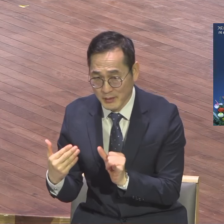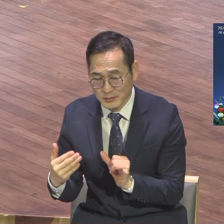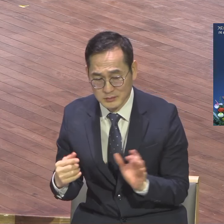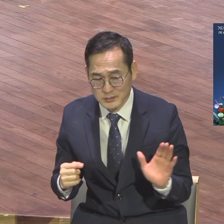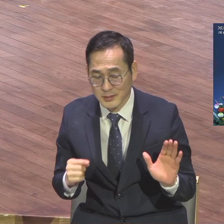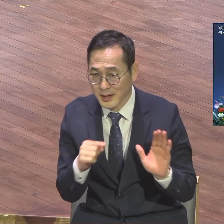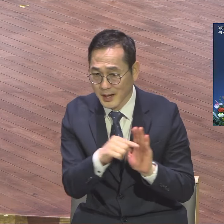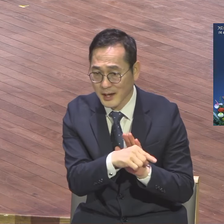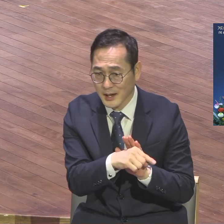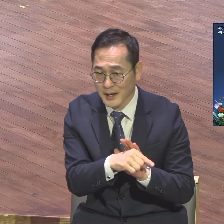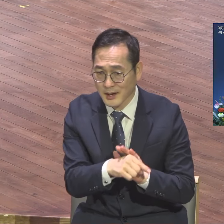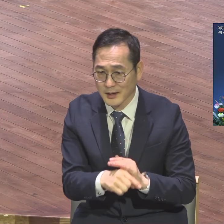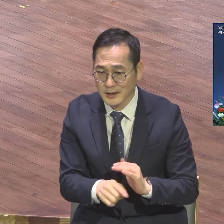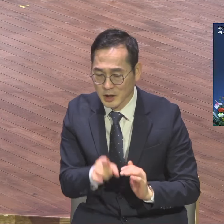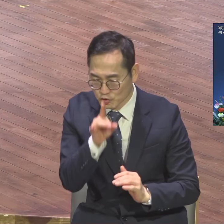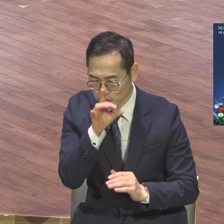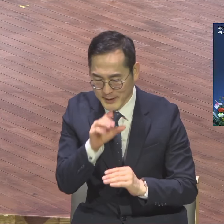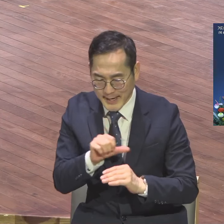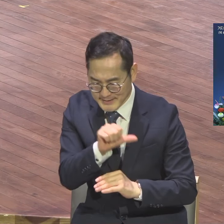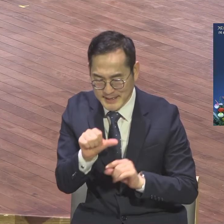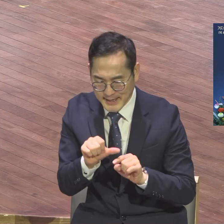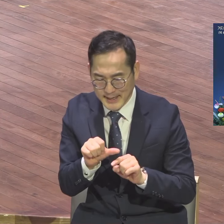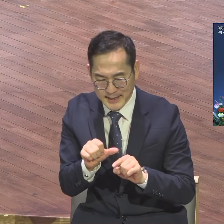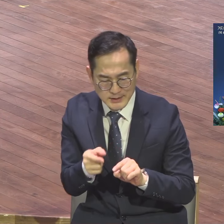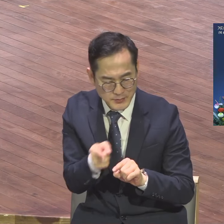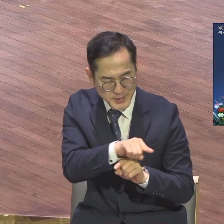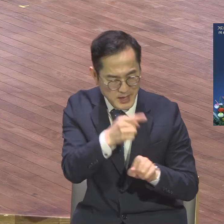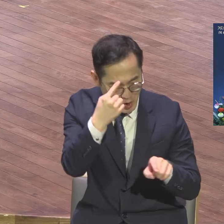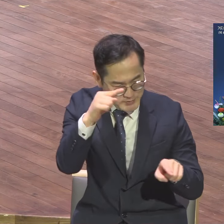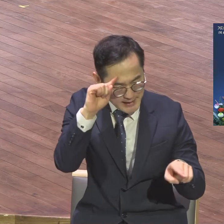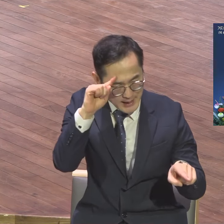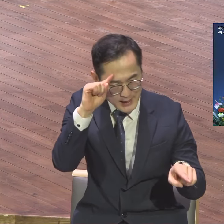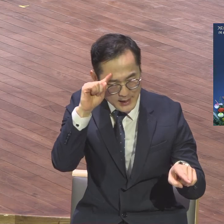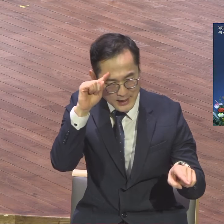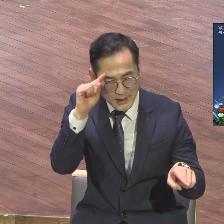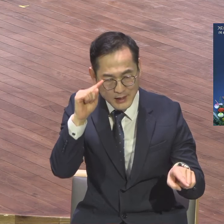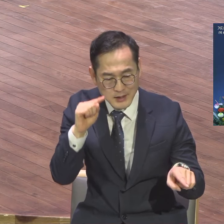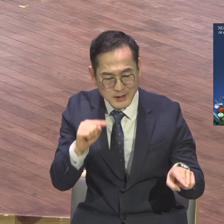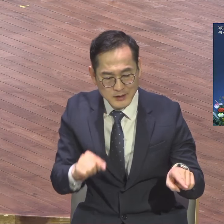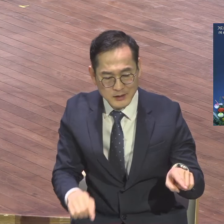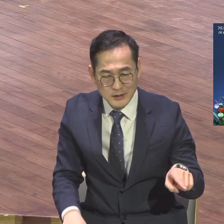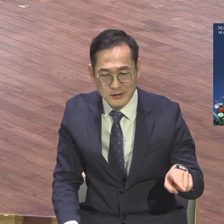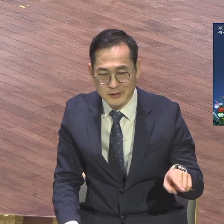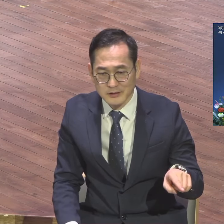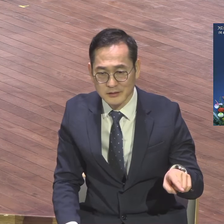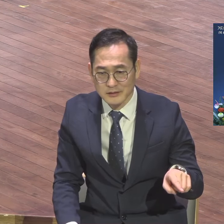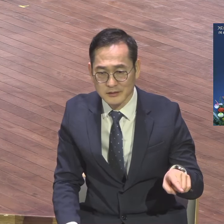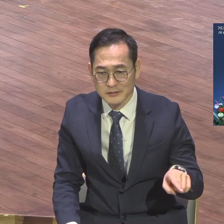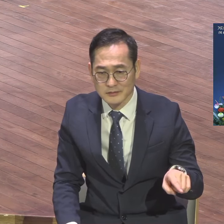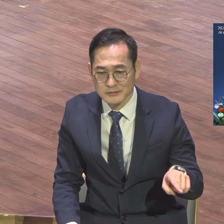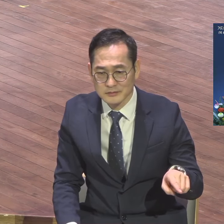종아시아에서 러시아 문학권이 자란 우리 애이들 지금 여기 와 있는 애들 지금 총신 들어갑니다.